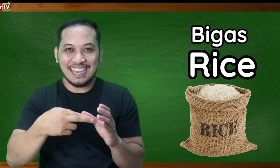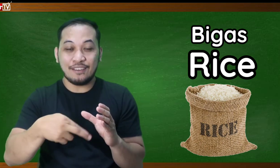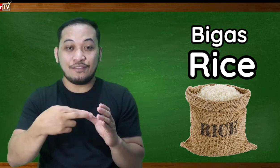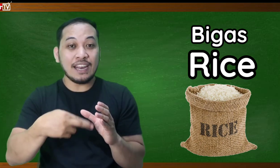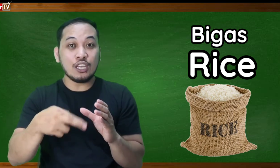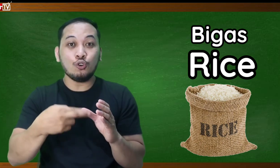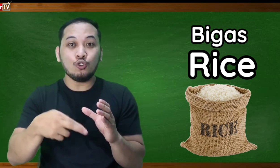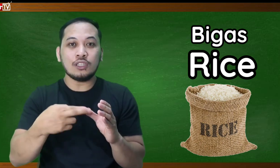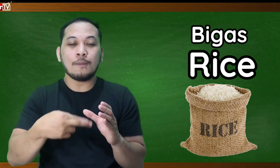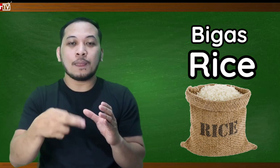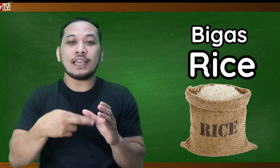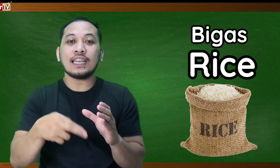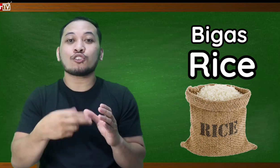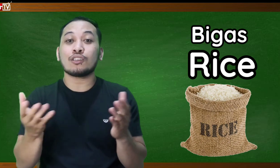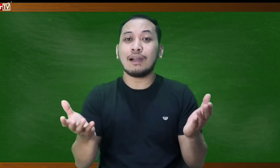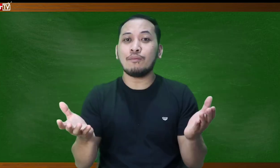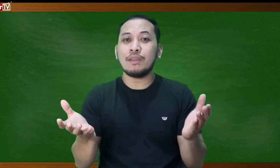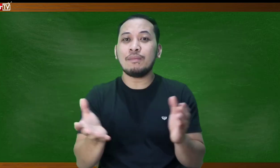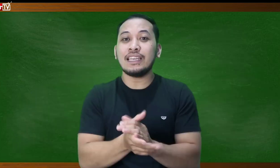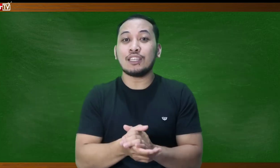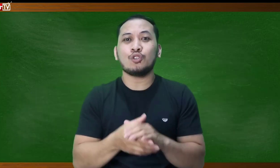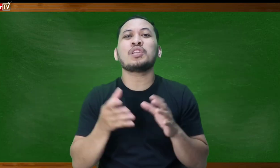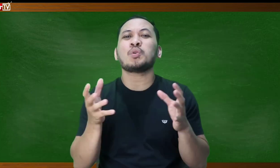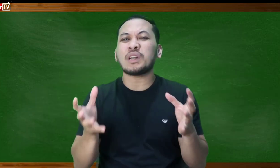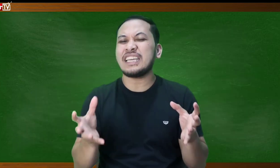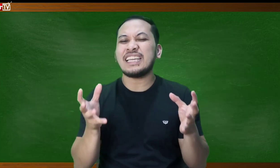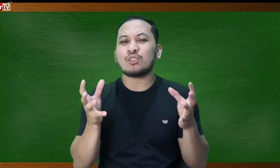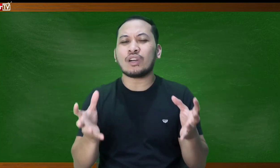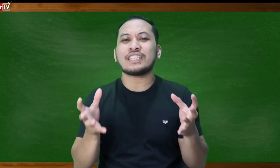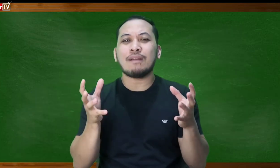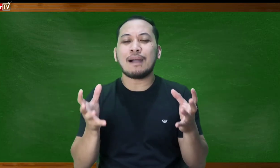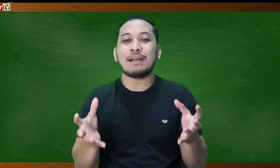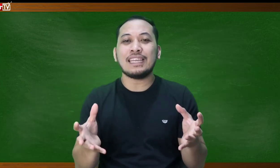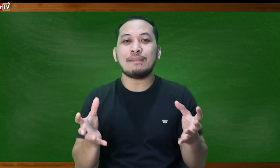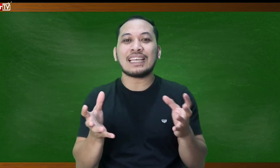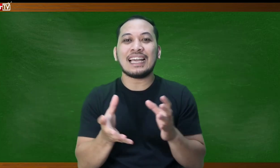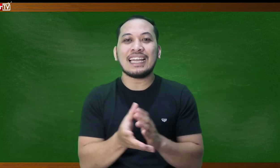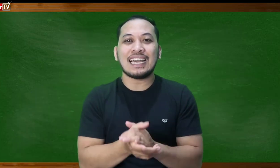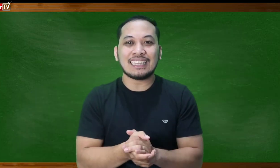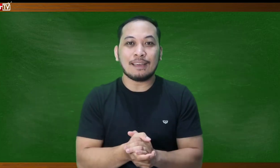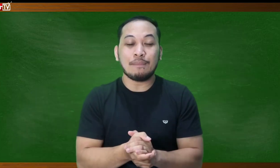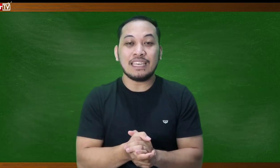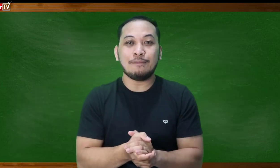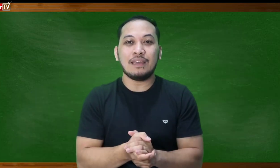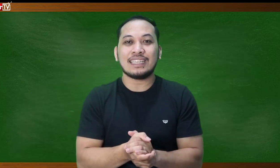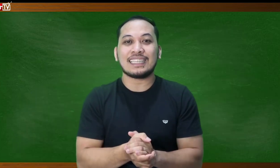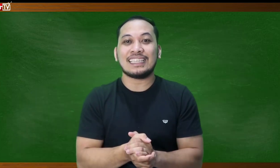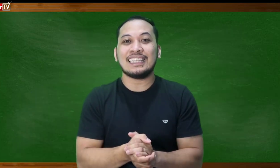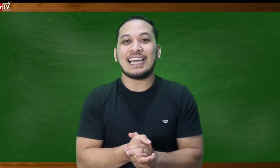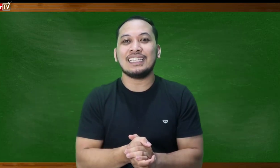Very good Ayan ah So sa mga bagbibili Ito kasi yung mga malimit talaga natin na binibili sa tindahan